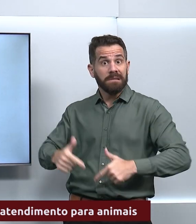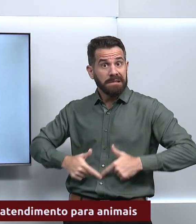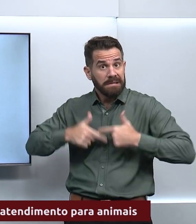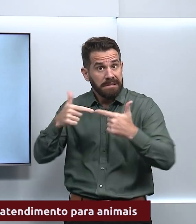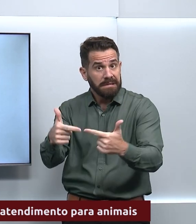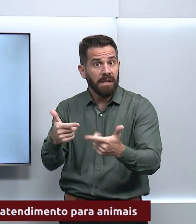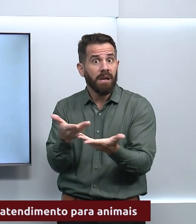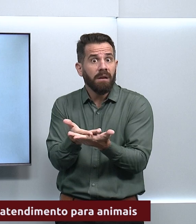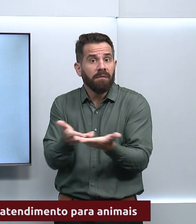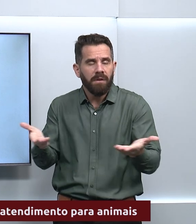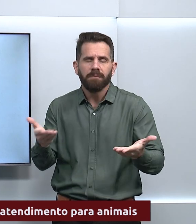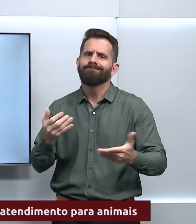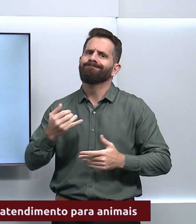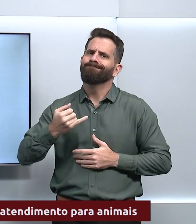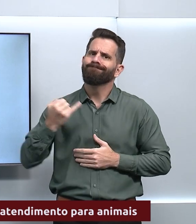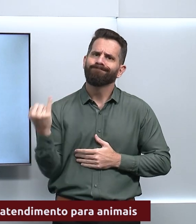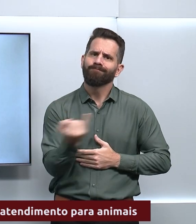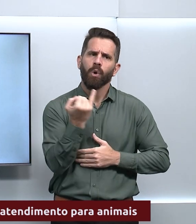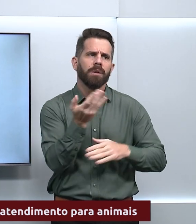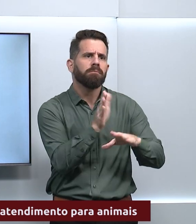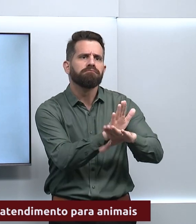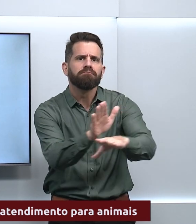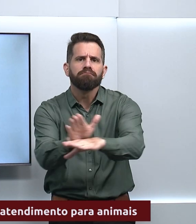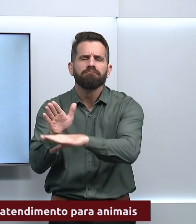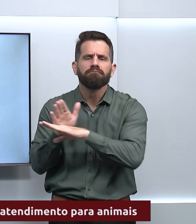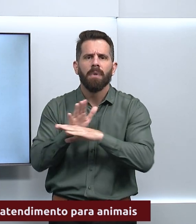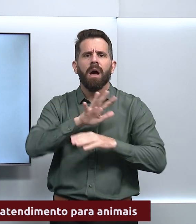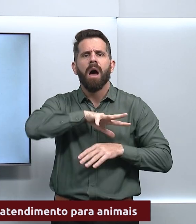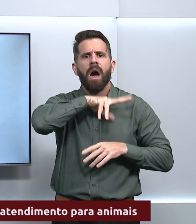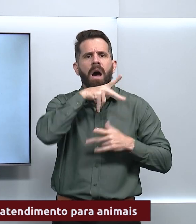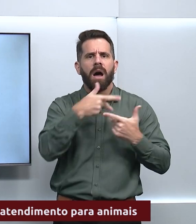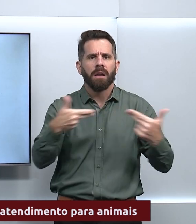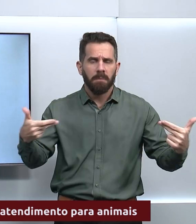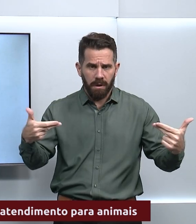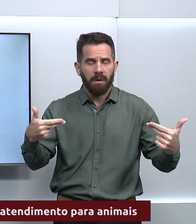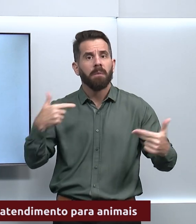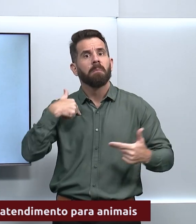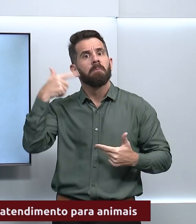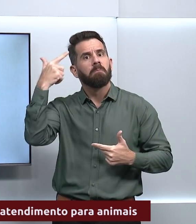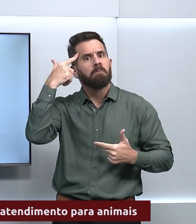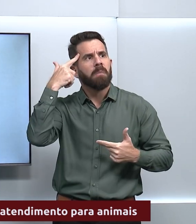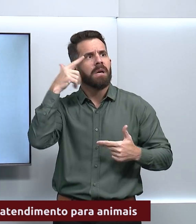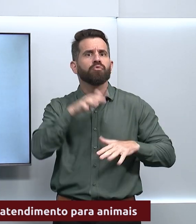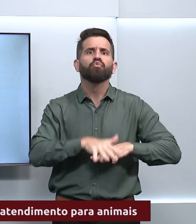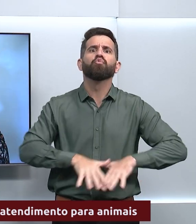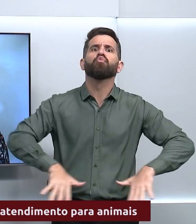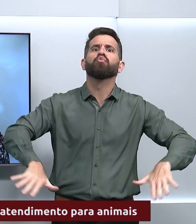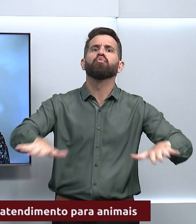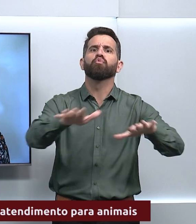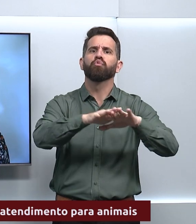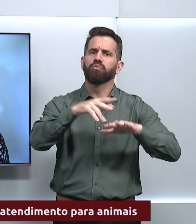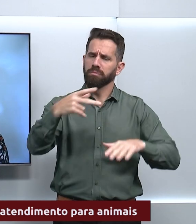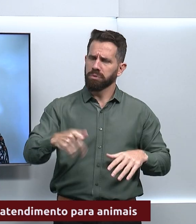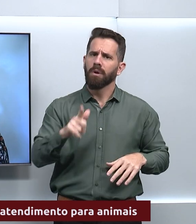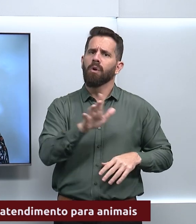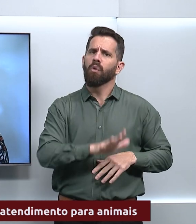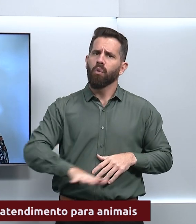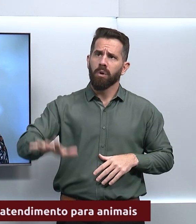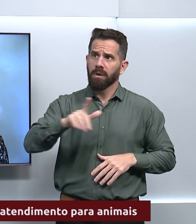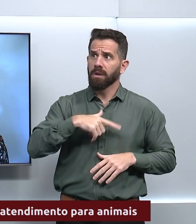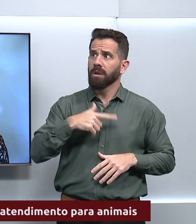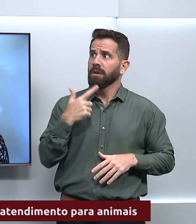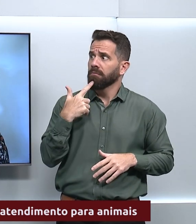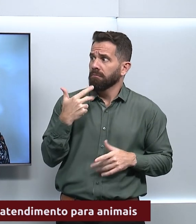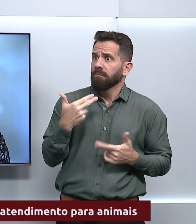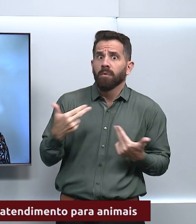para a assistência animal, não só da população vizinha, mas para toda a população de Goiânia, porque é um serviço até inovador